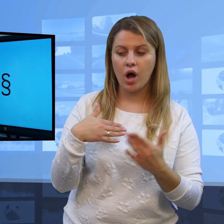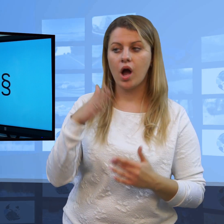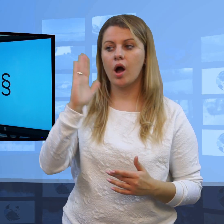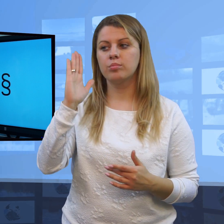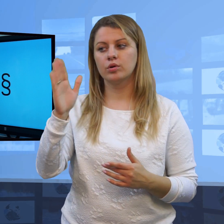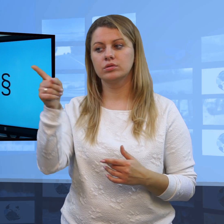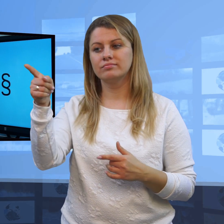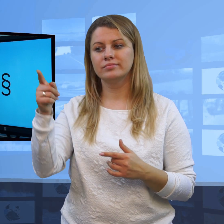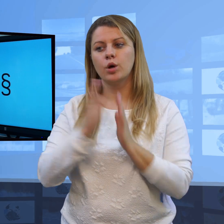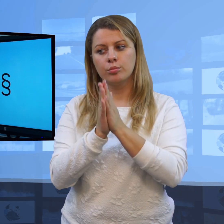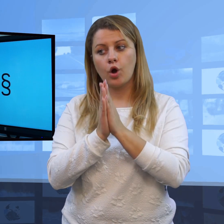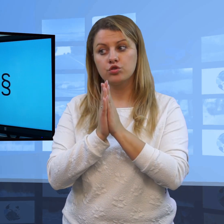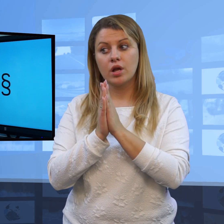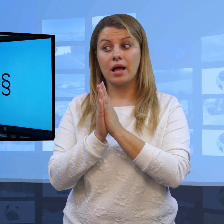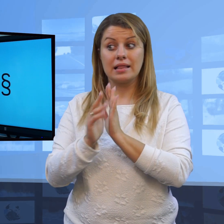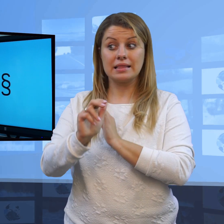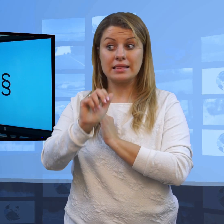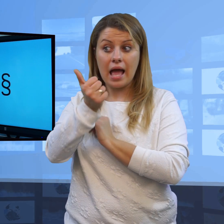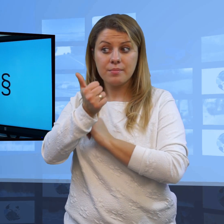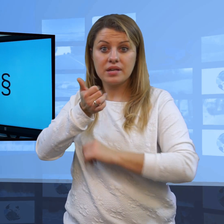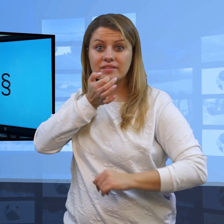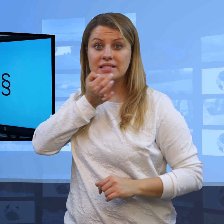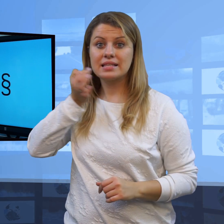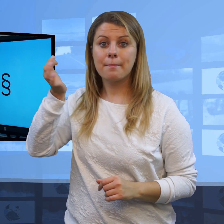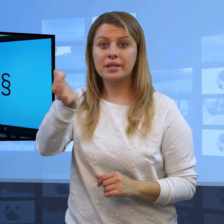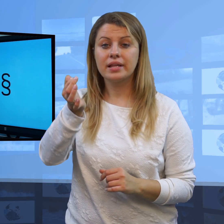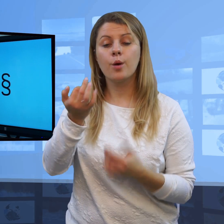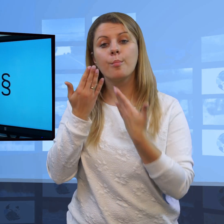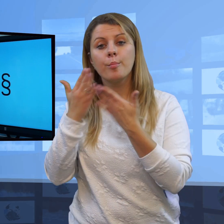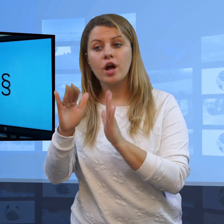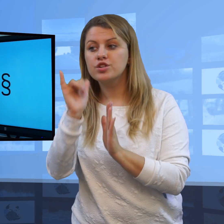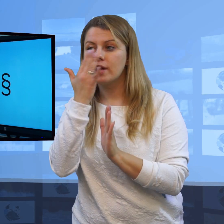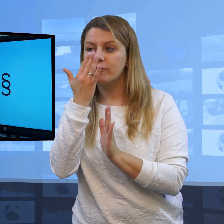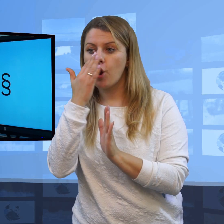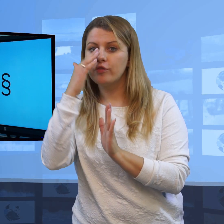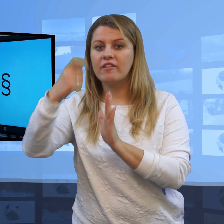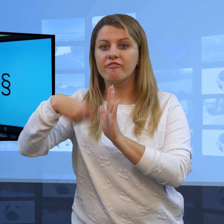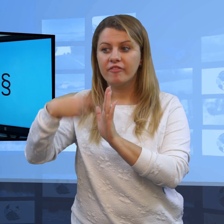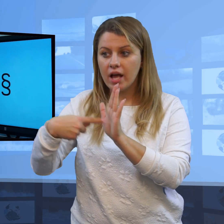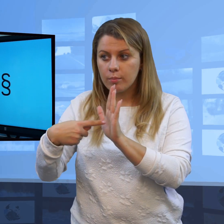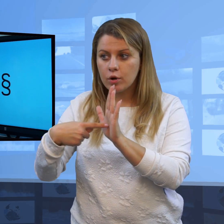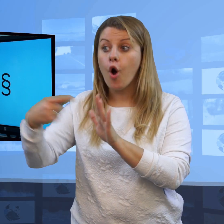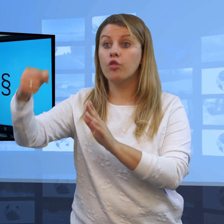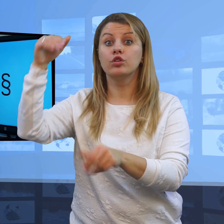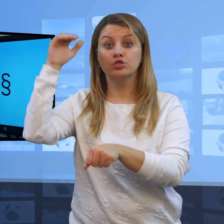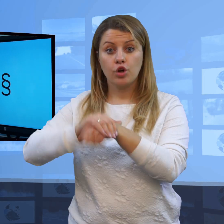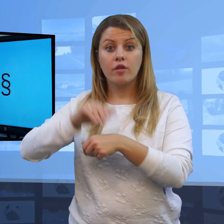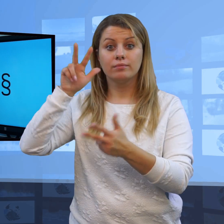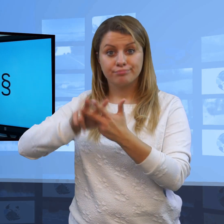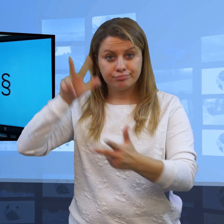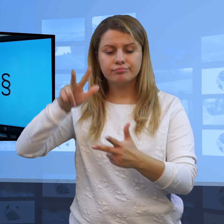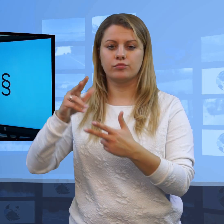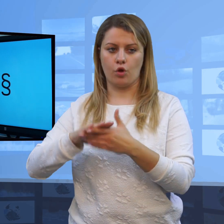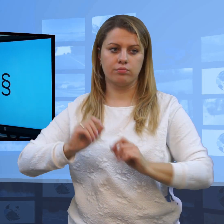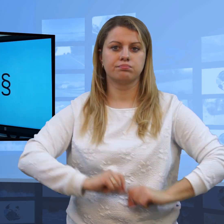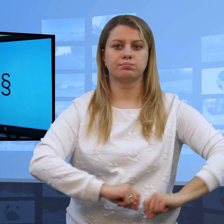zażyczy. I obowiązkiem dziennikarza niedługo będzie to, że musi zapytać osoby, z którą